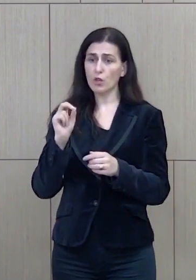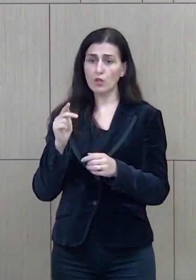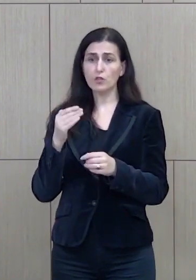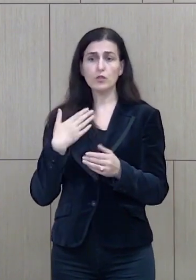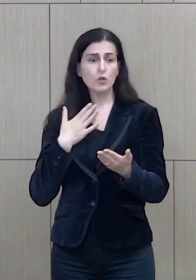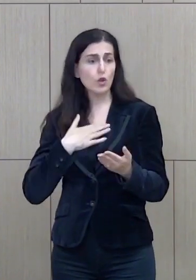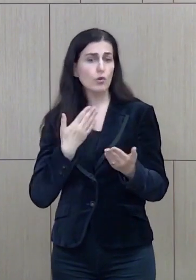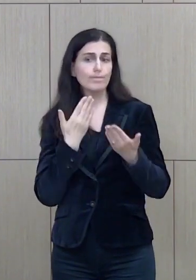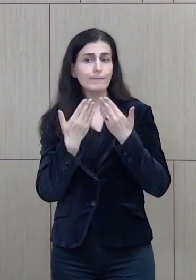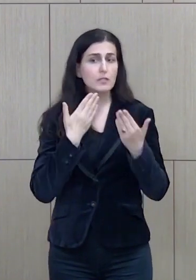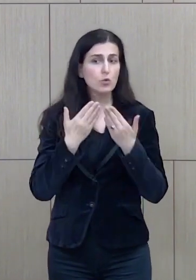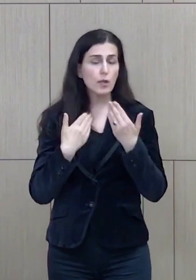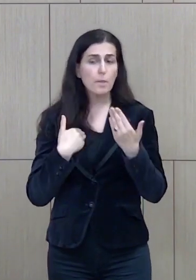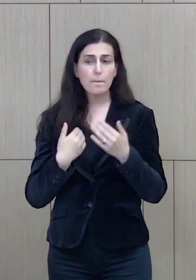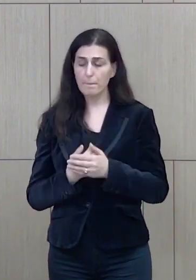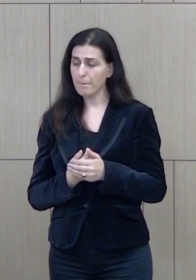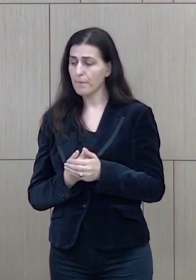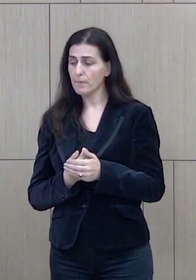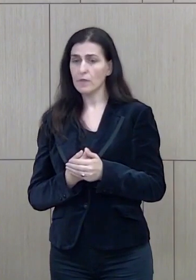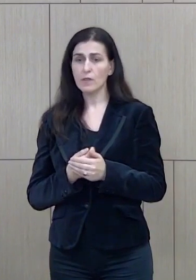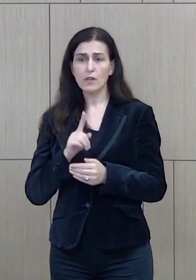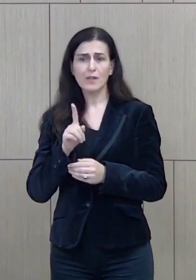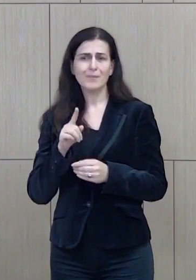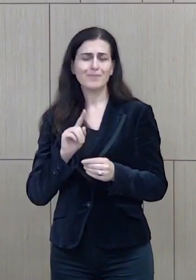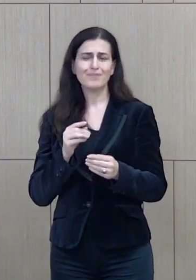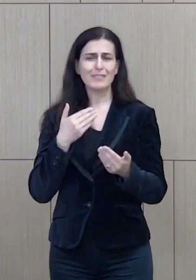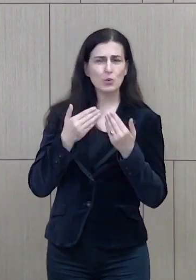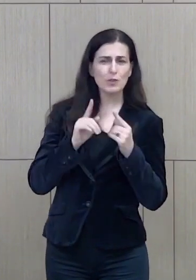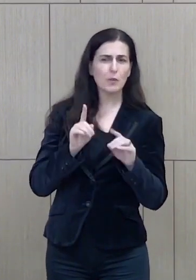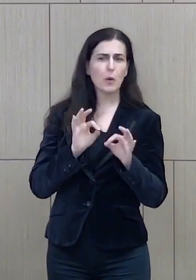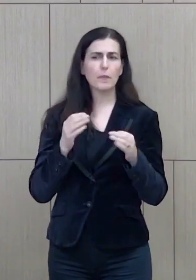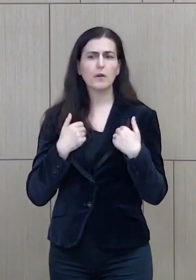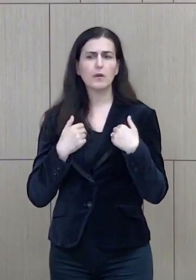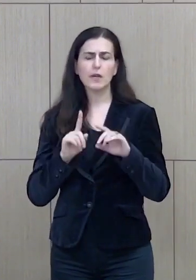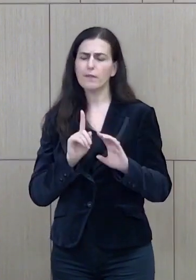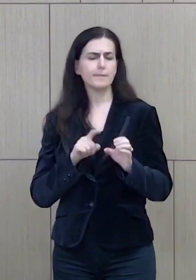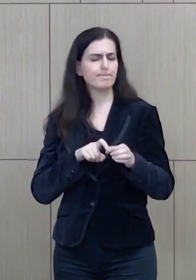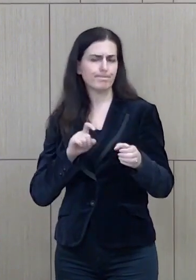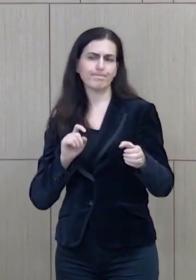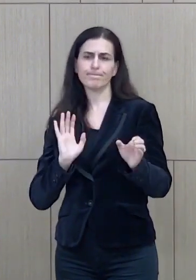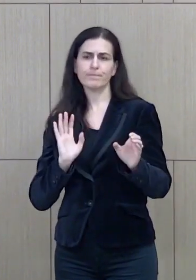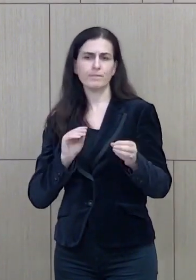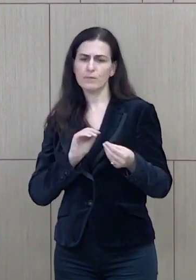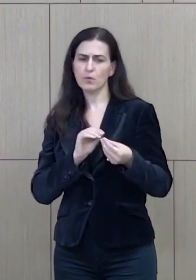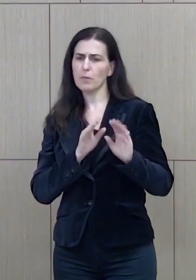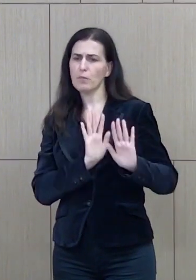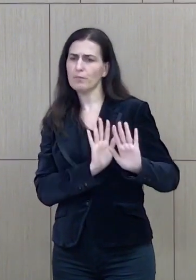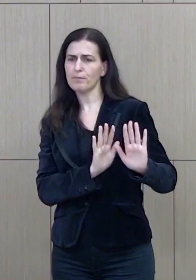jo produktiv, ne nuk kemi përse ta bëjmë. Edhe